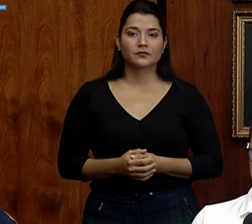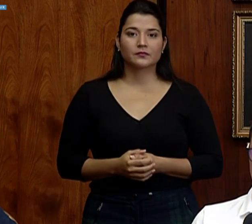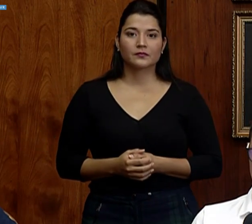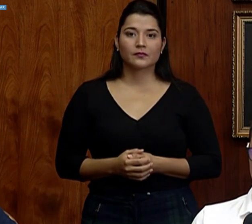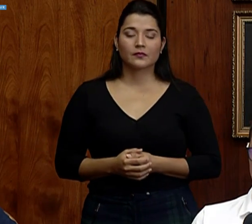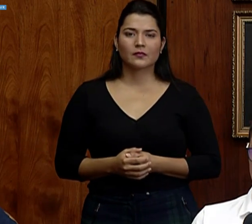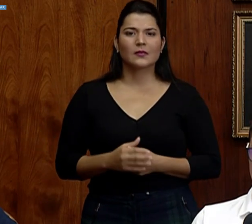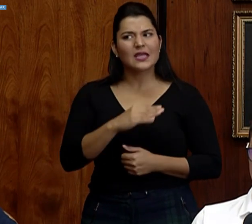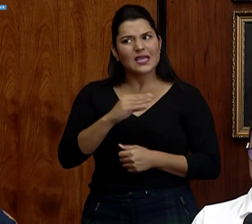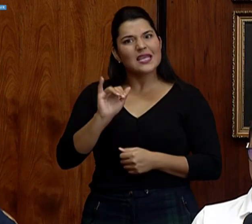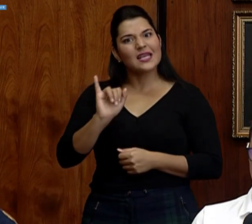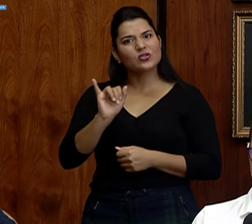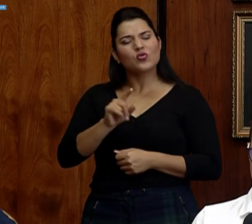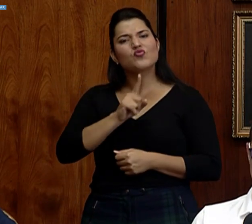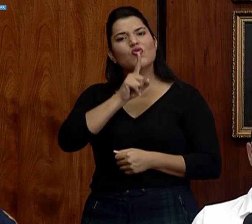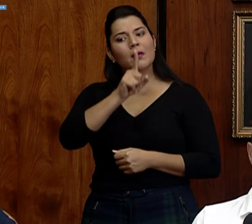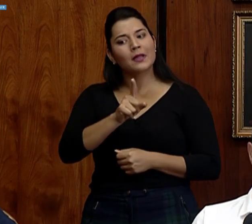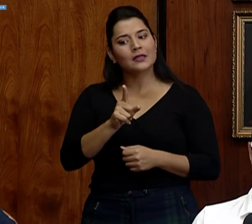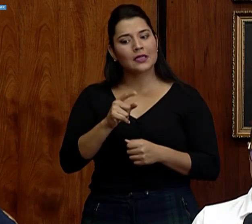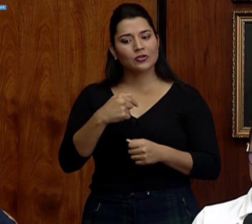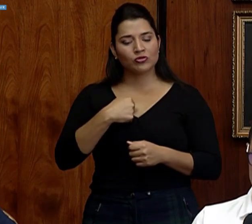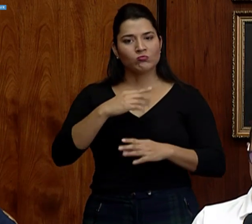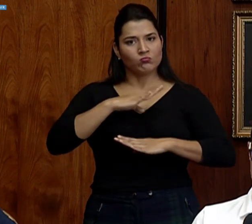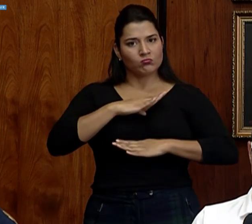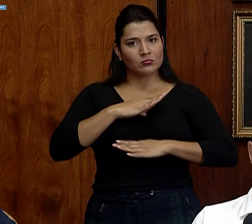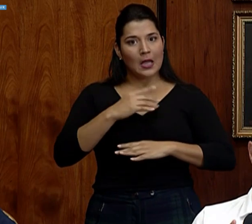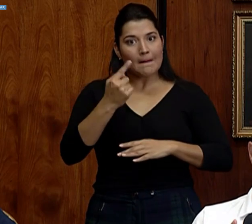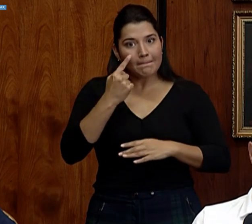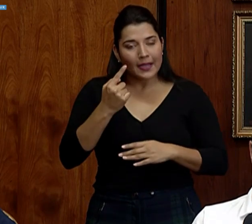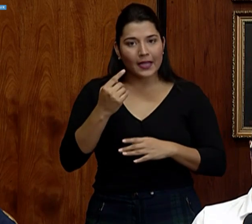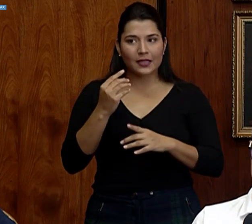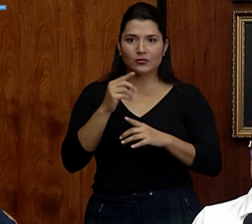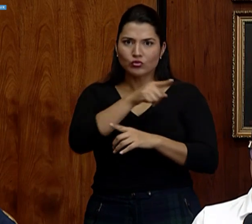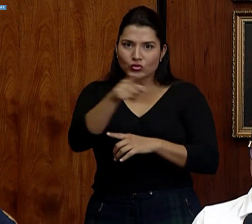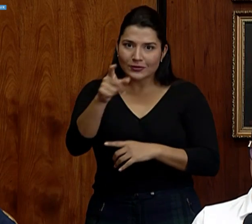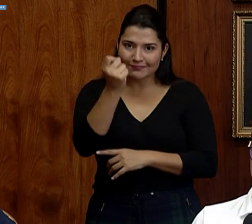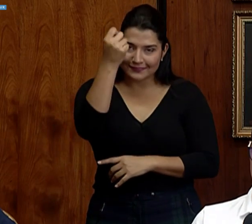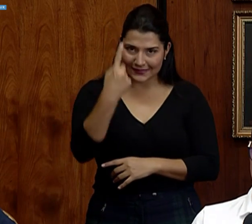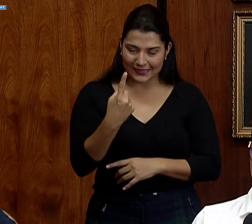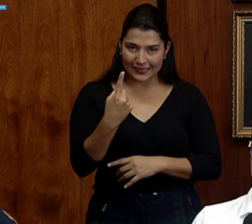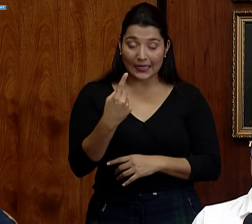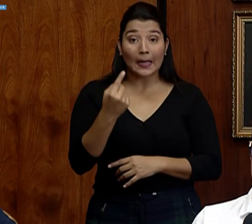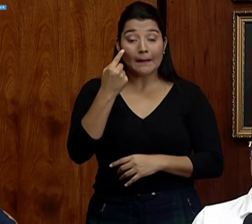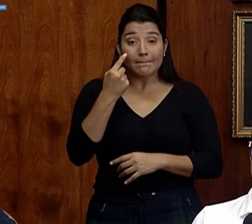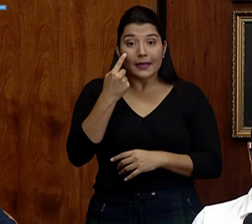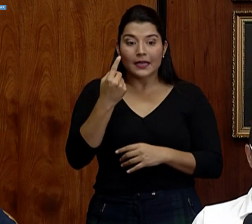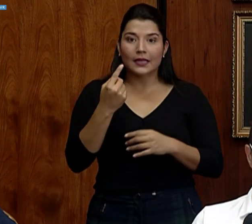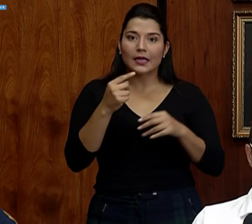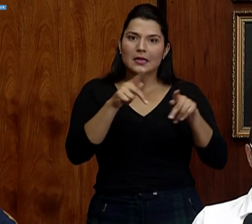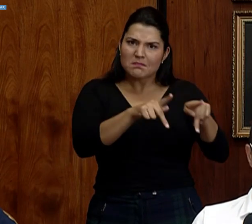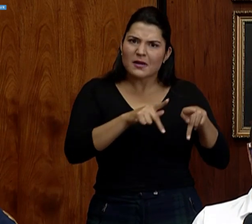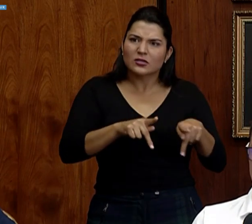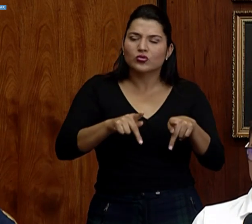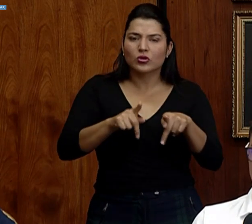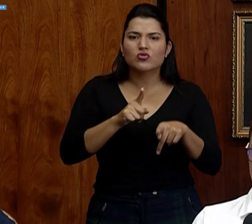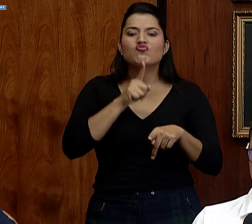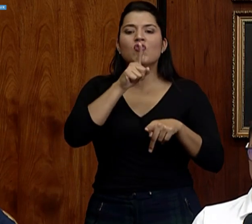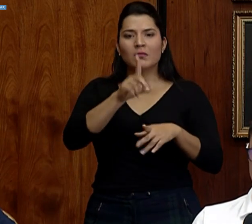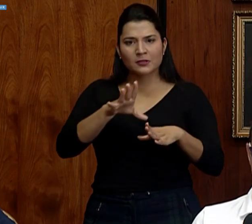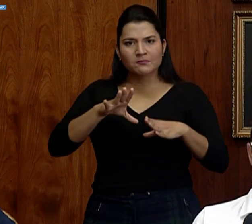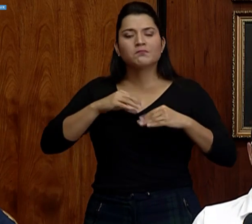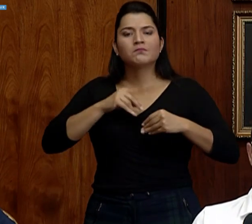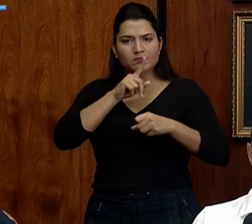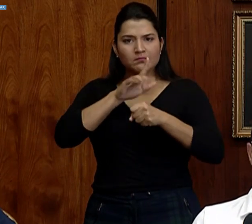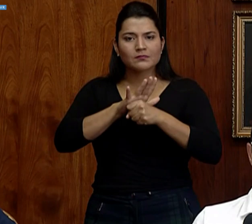y eso en realidad me llena mucho de satisfacción de ver que el mensaje está calando, que hay personas que están, como decimos acá con las botas puestas, que